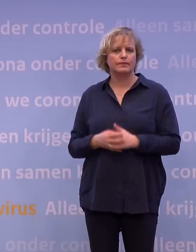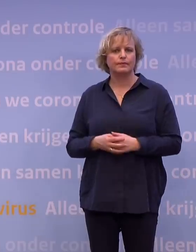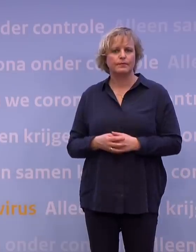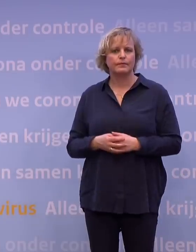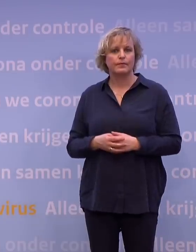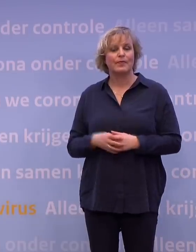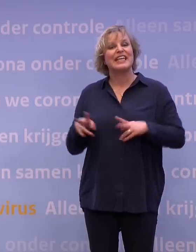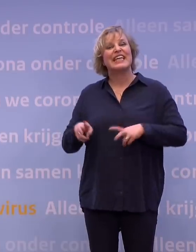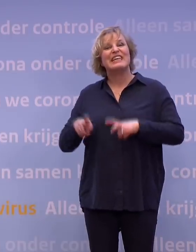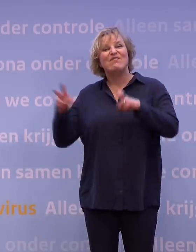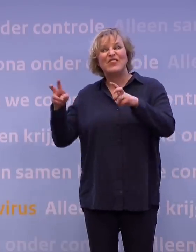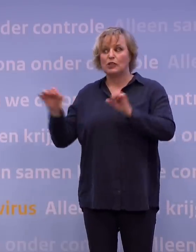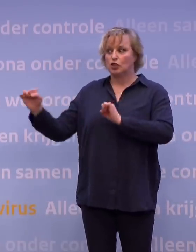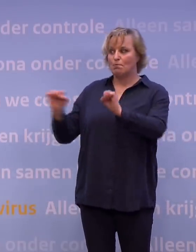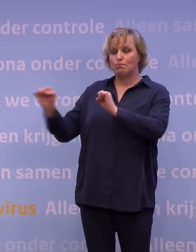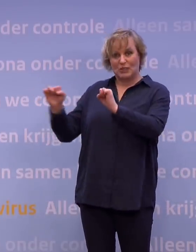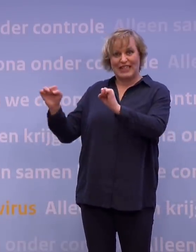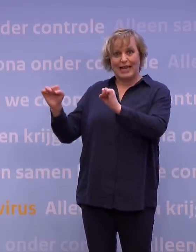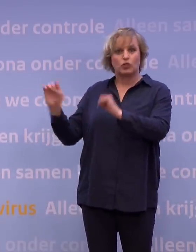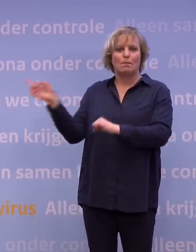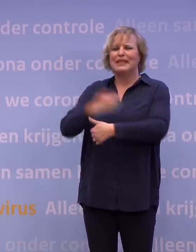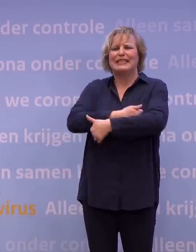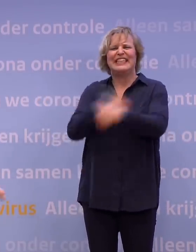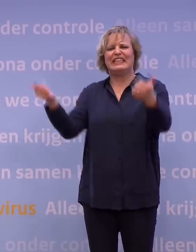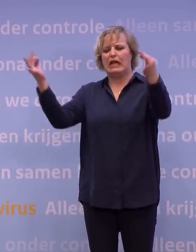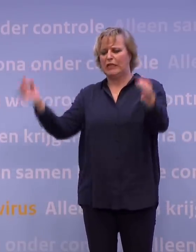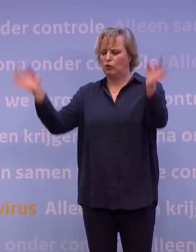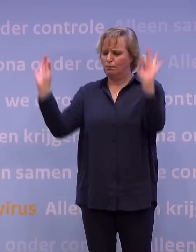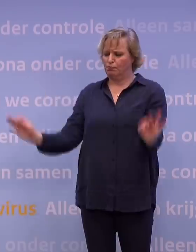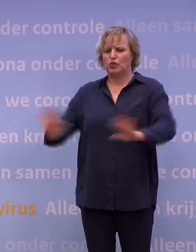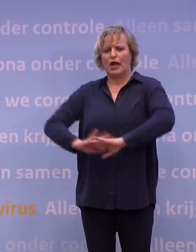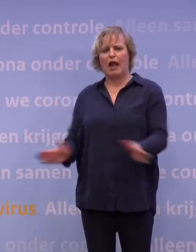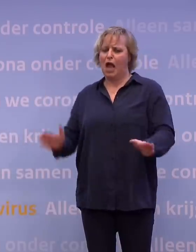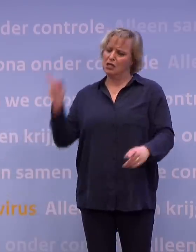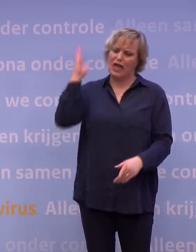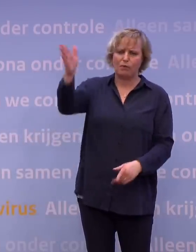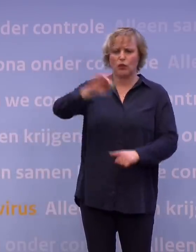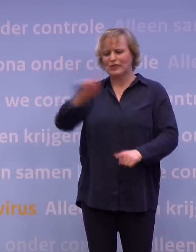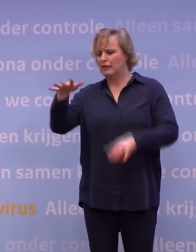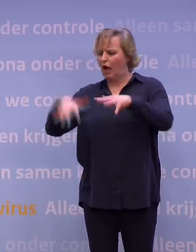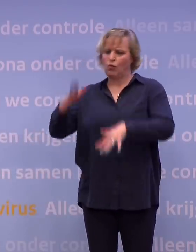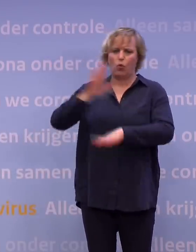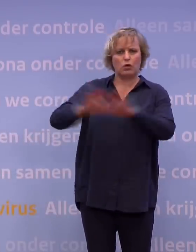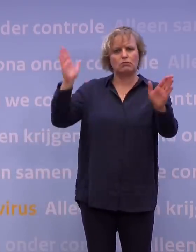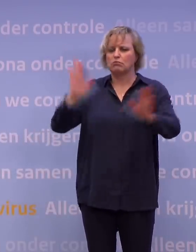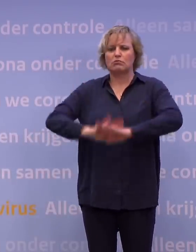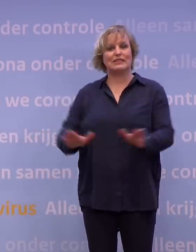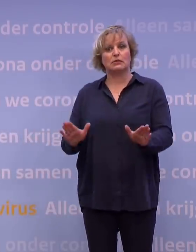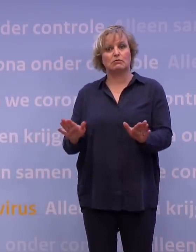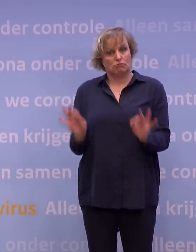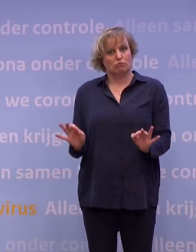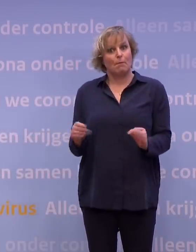Kijk, wil het virus bestrijden, dan zou je moeten zeggen, iedereen blijft thuis, punt. Je ontvangt niemand meer, komt de deur niet meer uit, je gaat niet meer naar kantoor. Dat is de meest effectieve